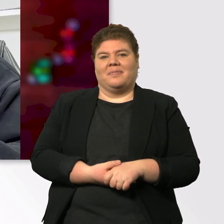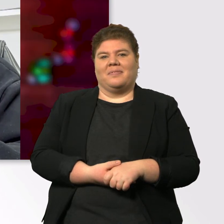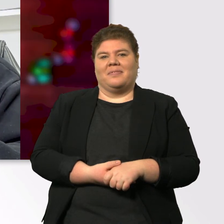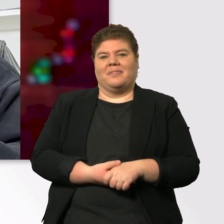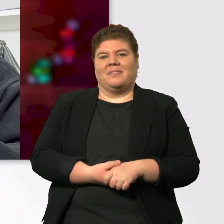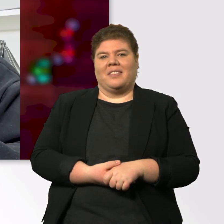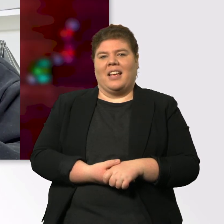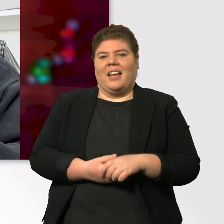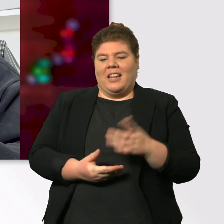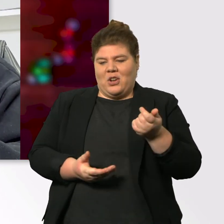Noch eine Verpackung.